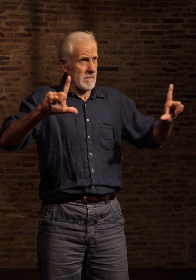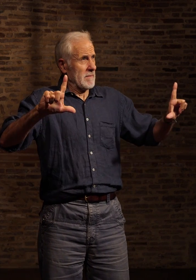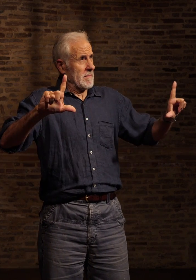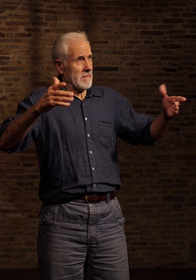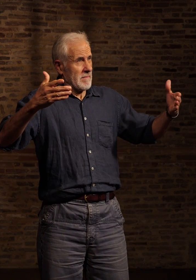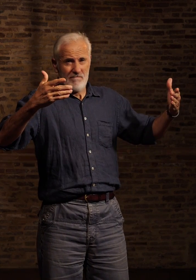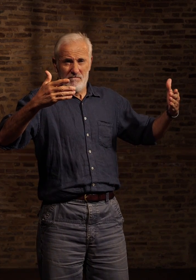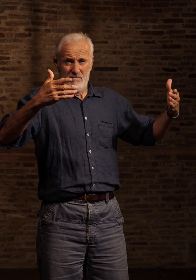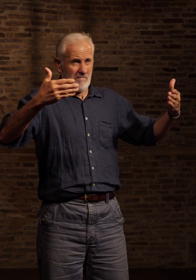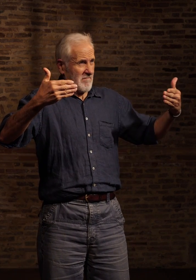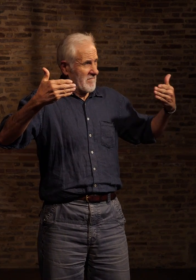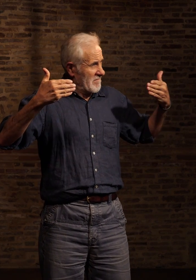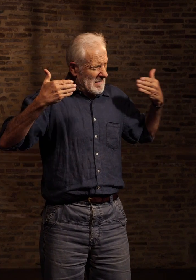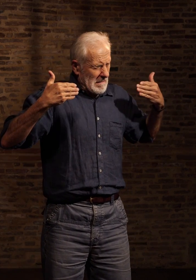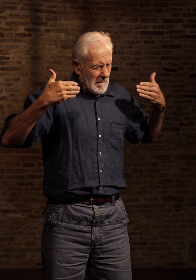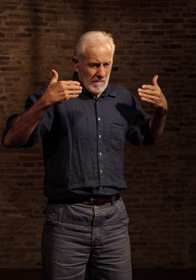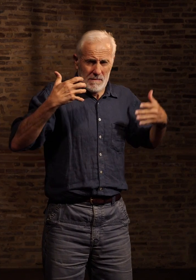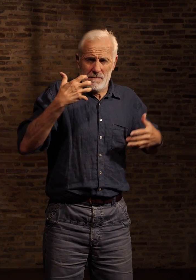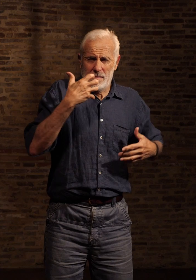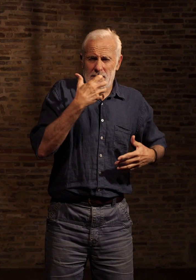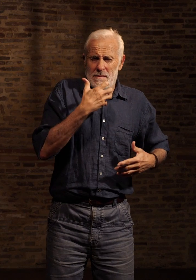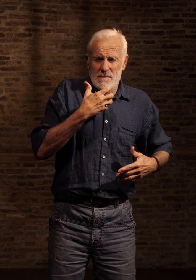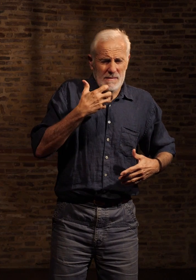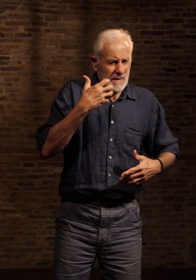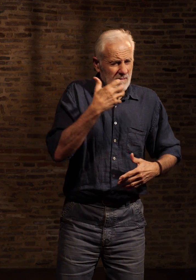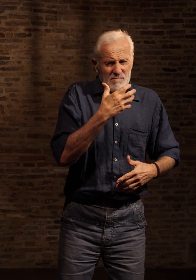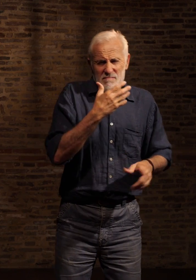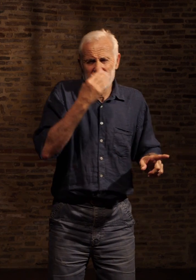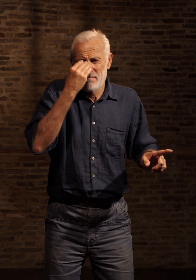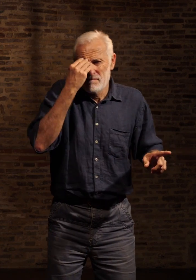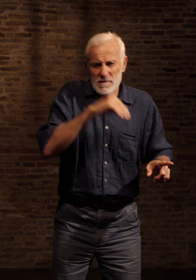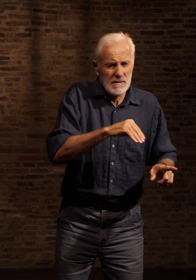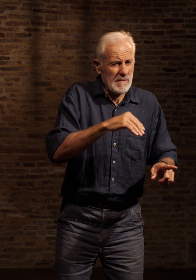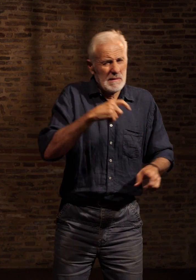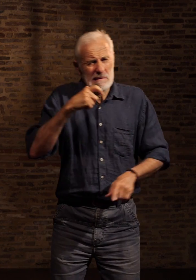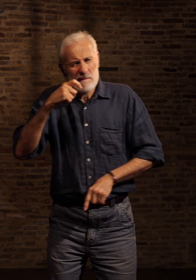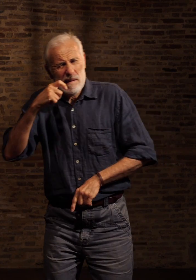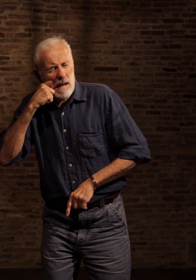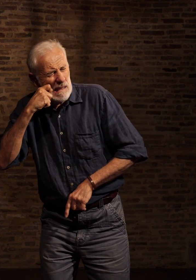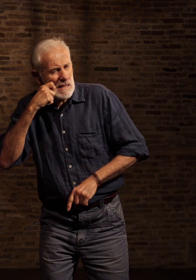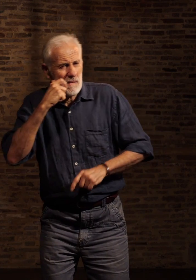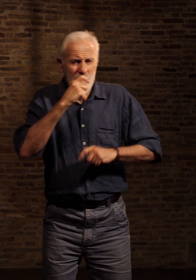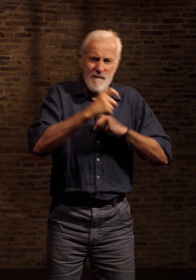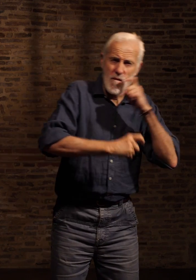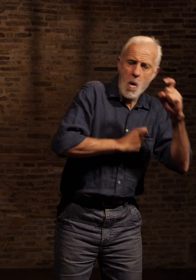Dès la porte d'entrée, j'ai pu jauger la dépravation L'intolérance raciale et la violence qui régnaient à'intérieur